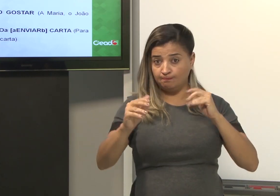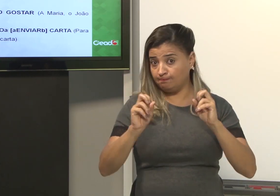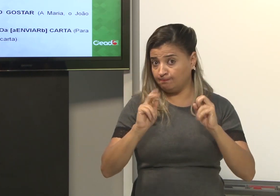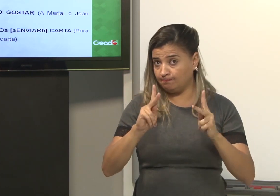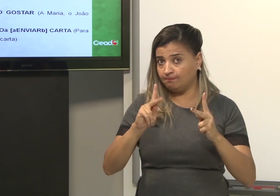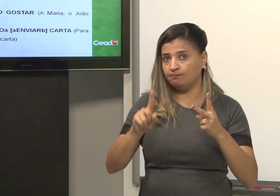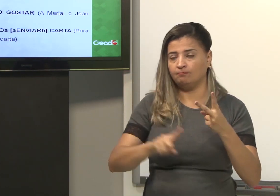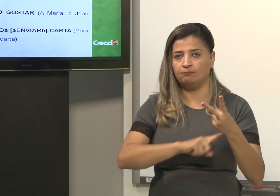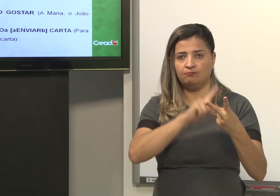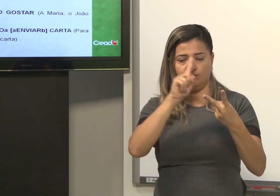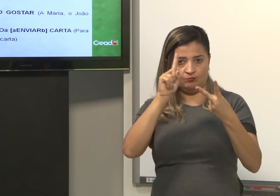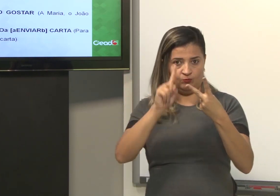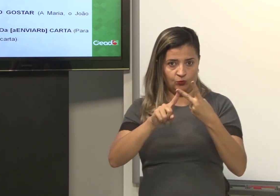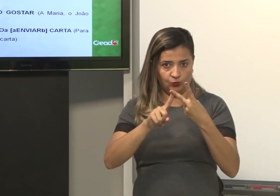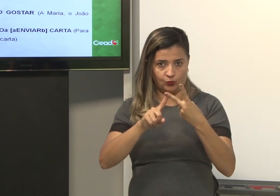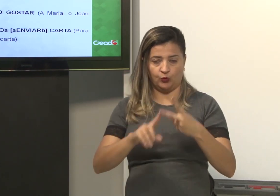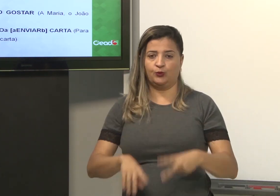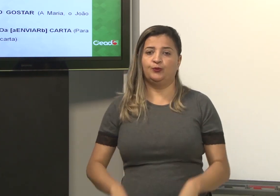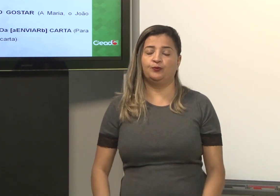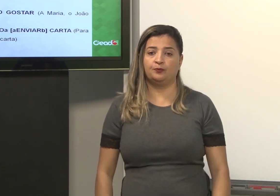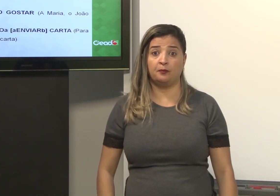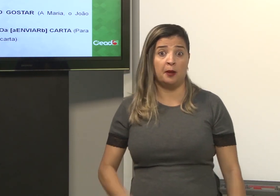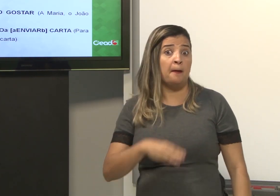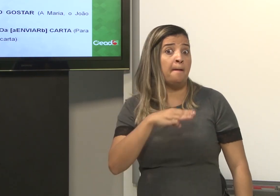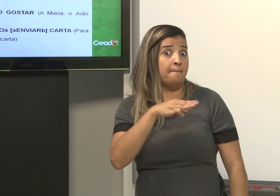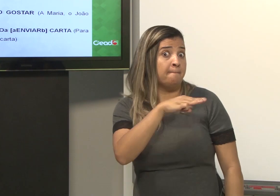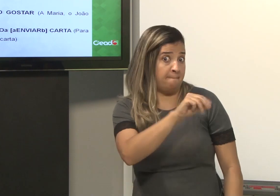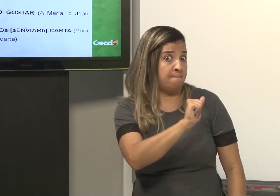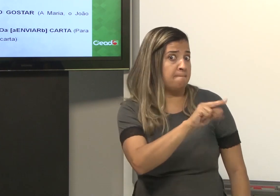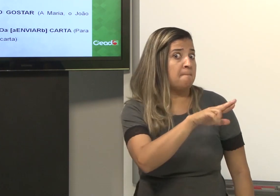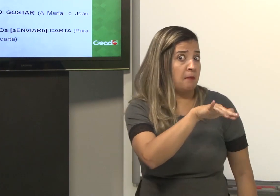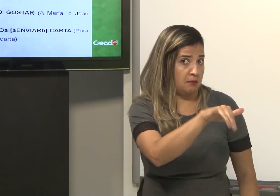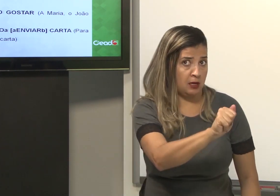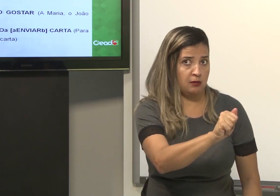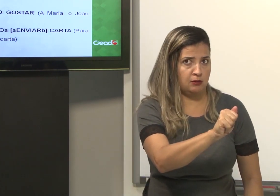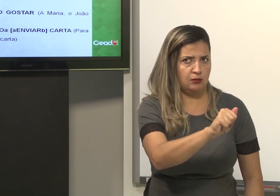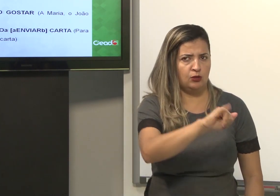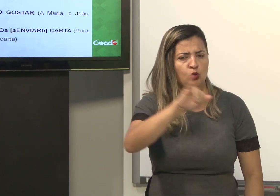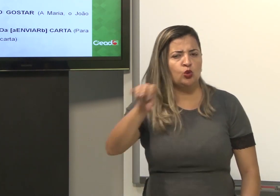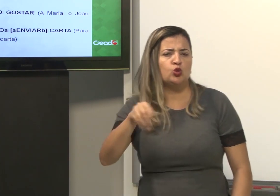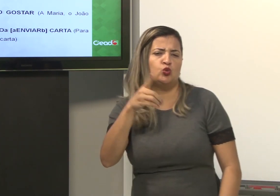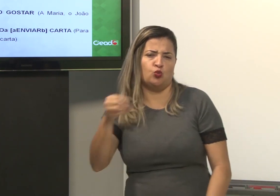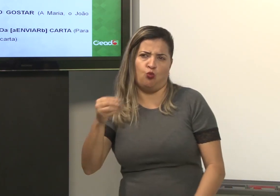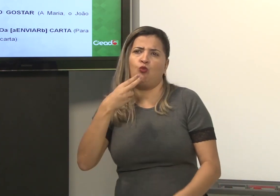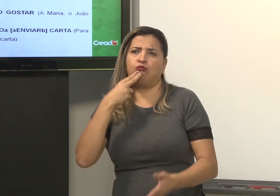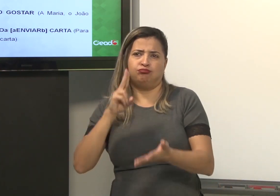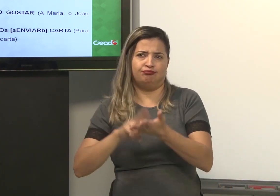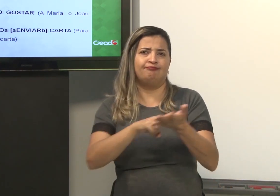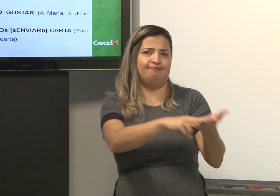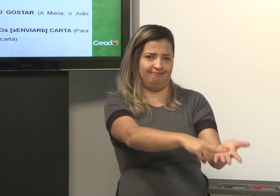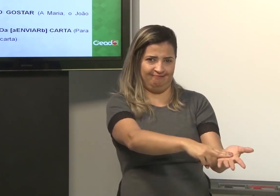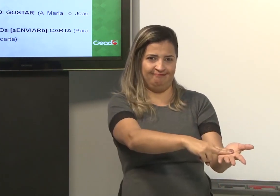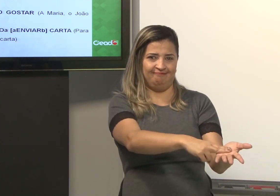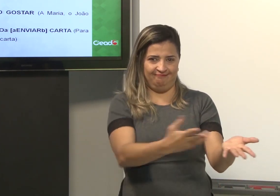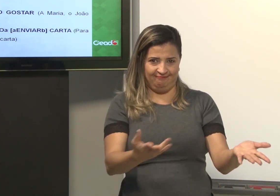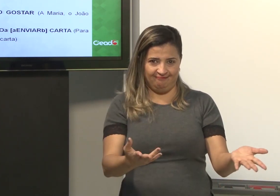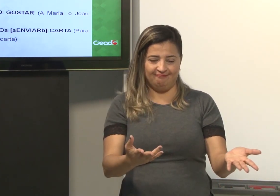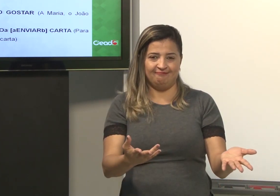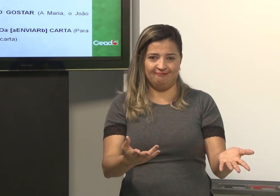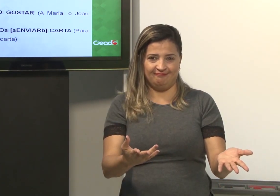manter essa expressão. Segundo. Ok? Então, o segundo. Maria está aqui e João enviou uma carta para